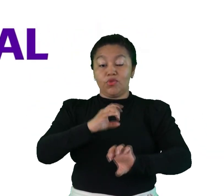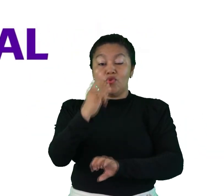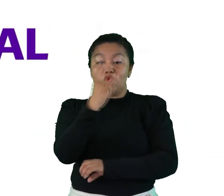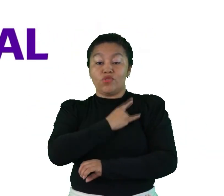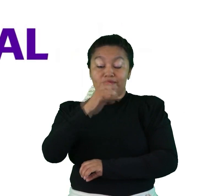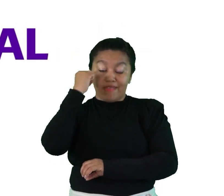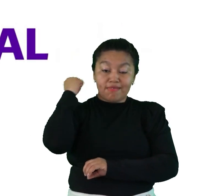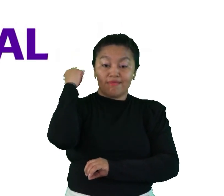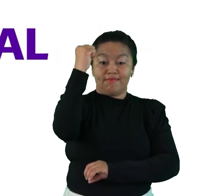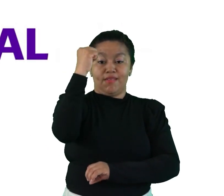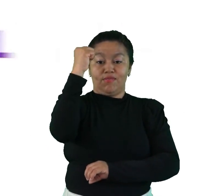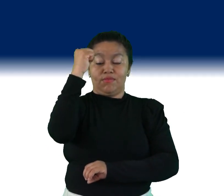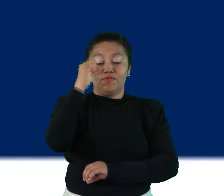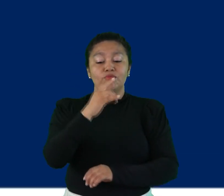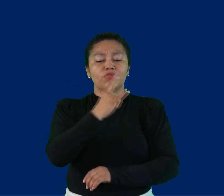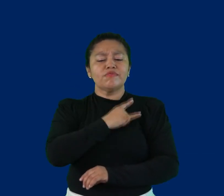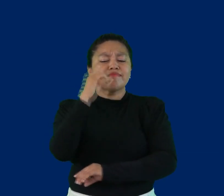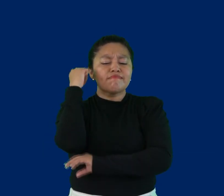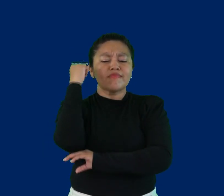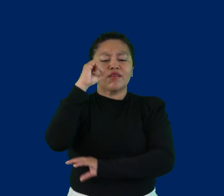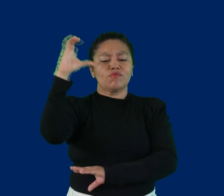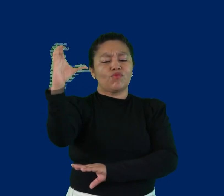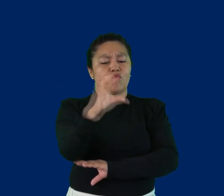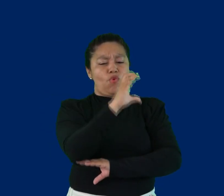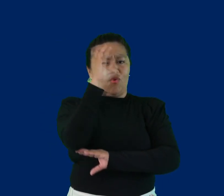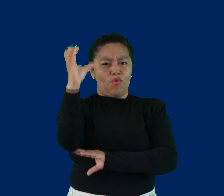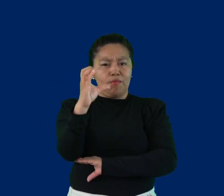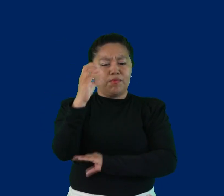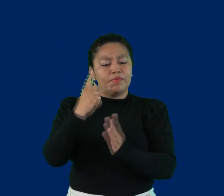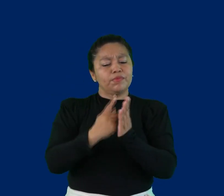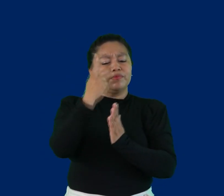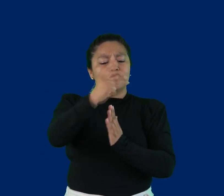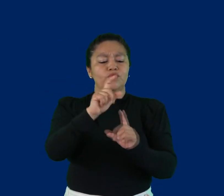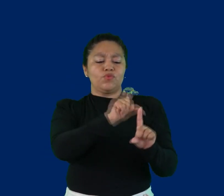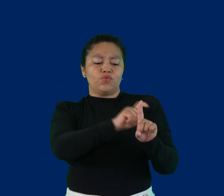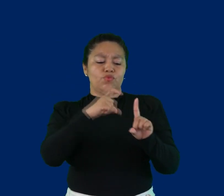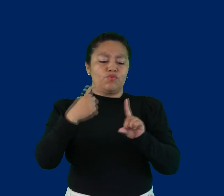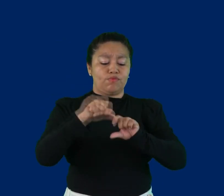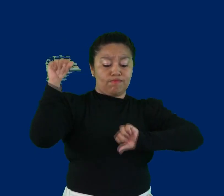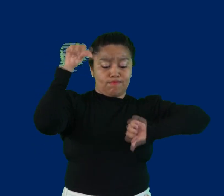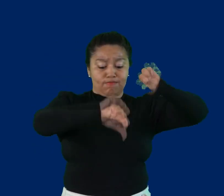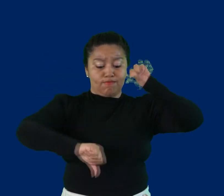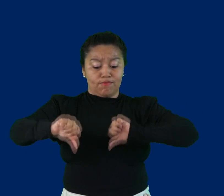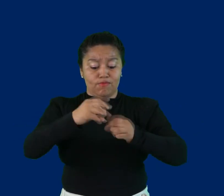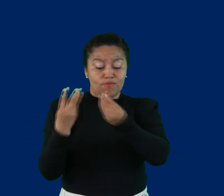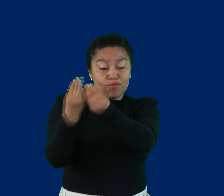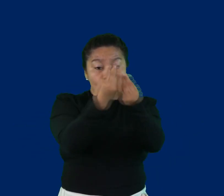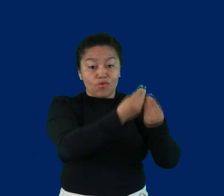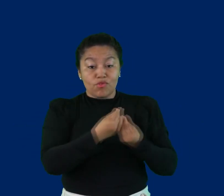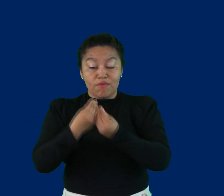Universidad Nacional de Colombia Proyecto cultural, científico y colectivo de nación